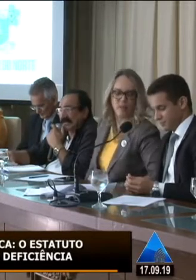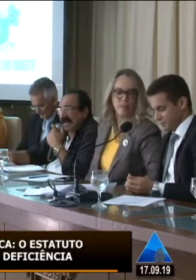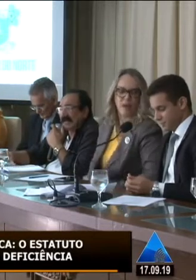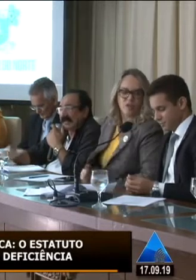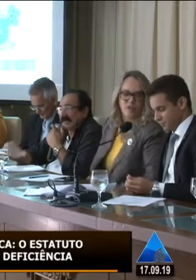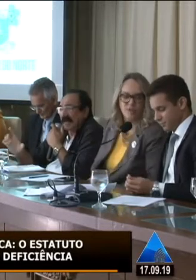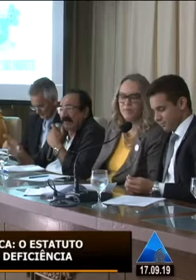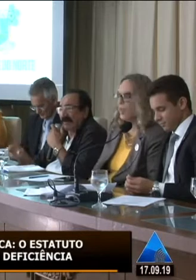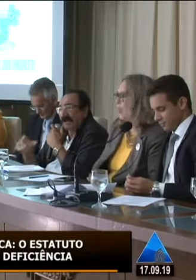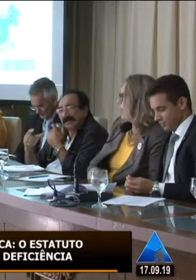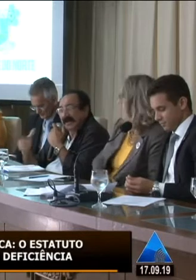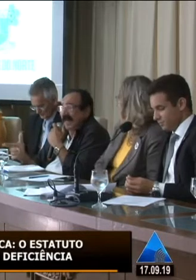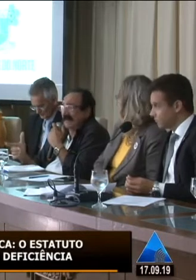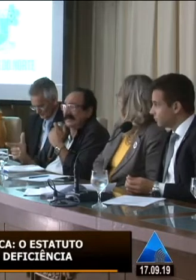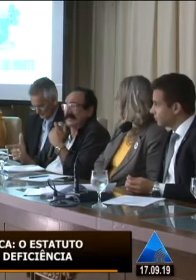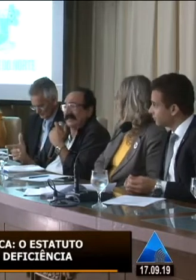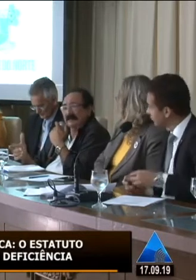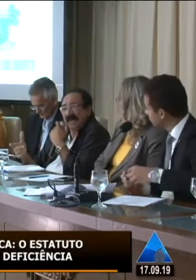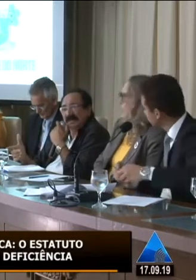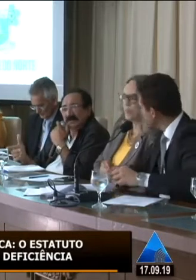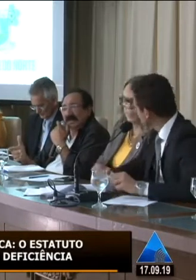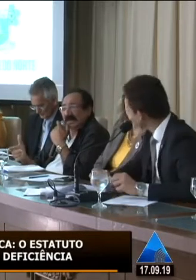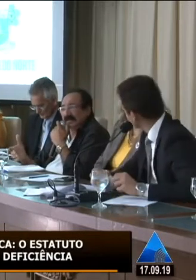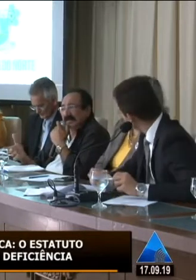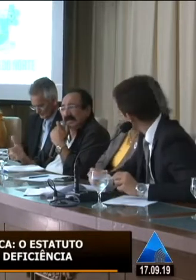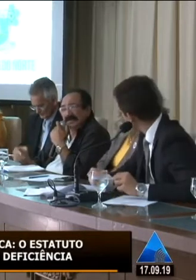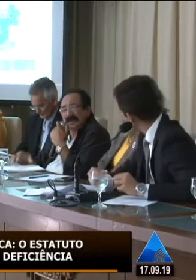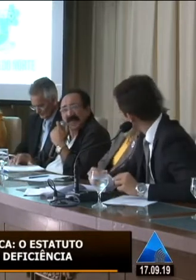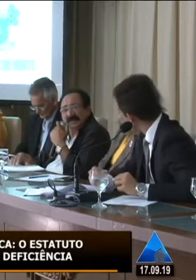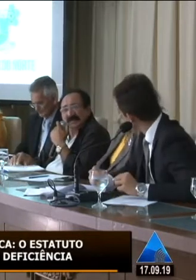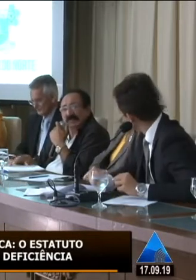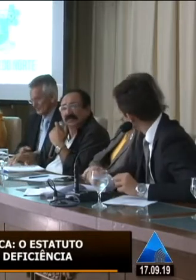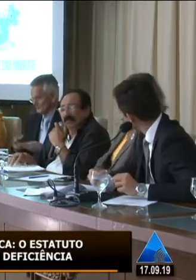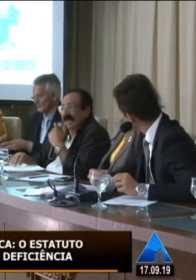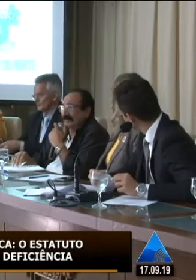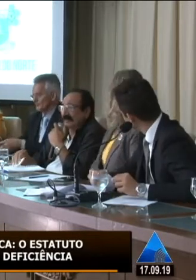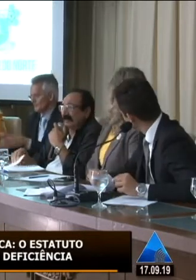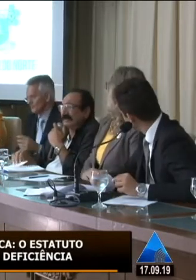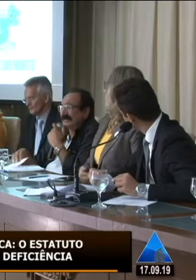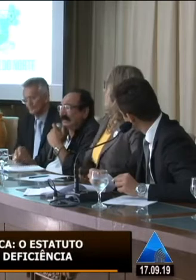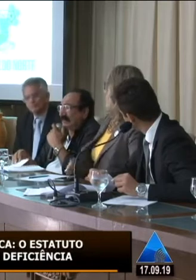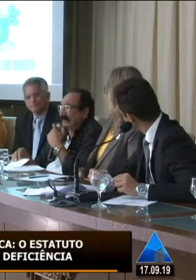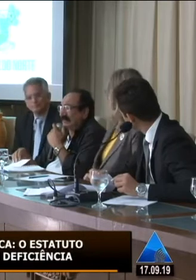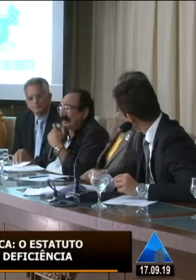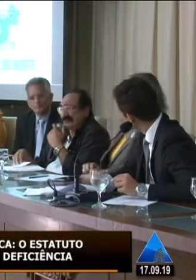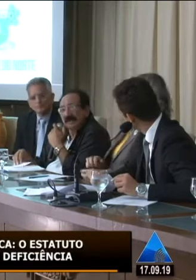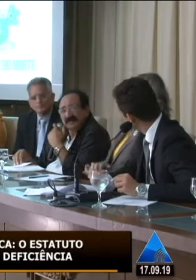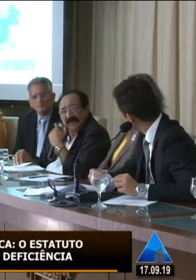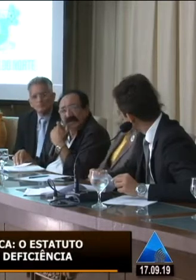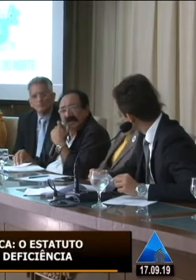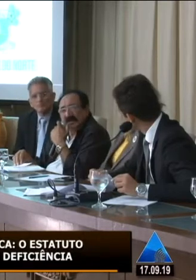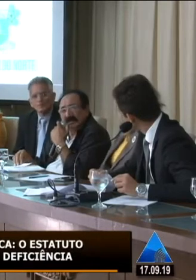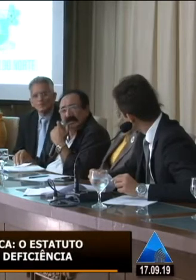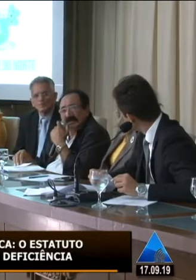credencial. Agora, será que essas credenciais são de fato utilizadas por pessoas com